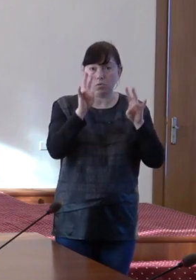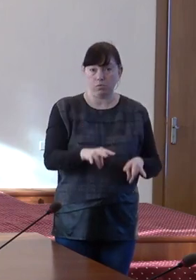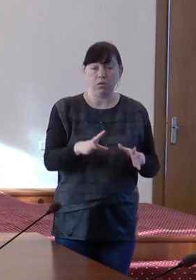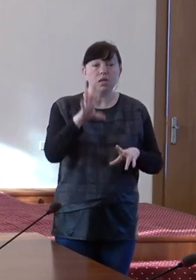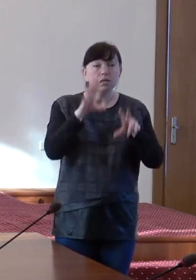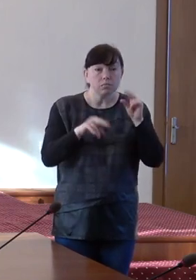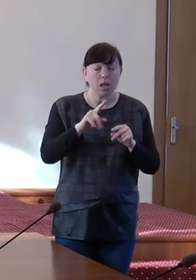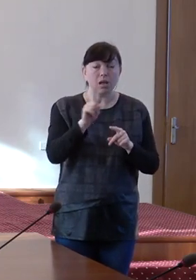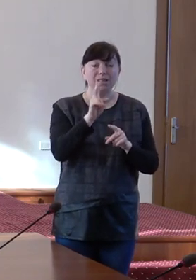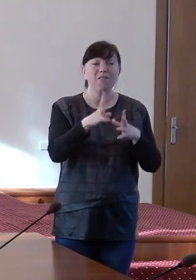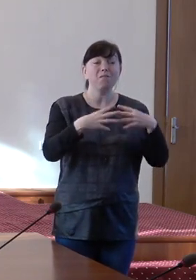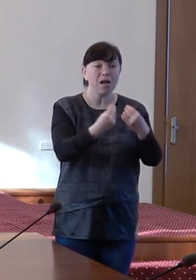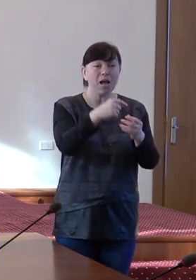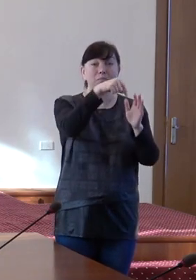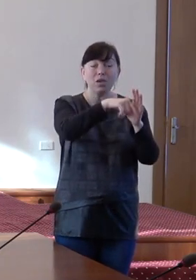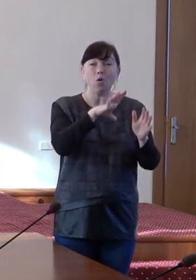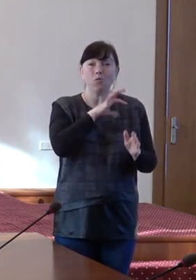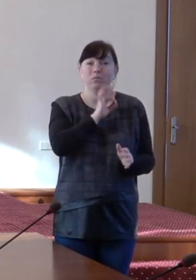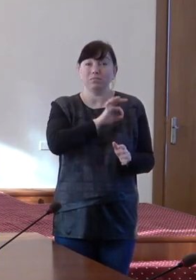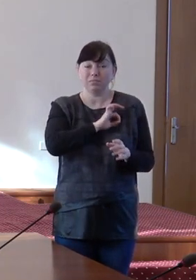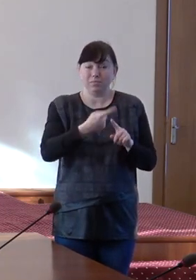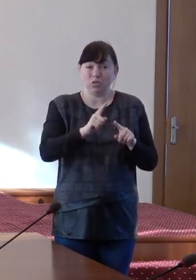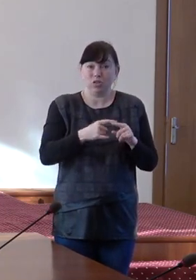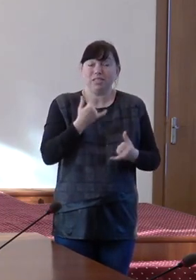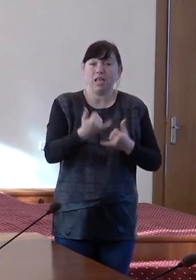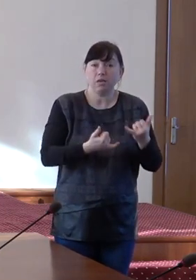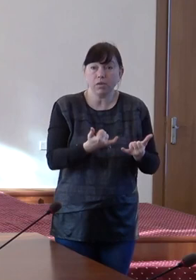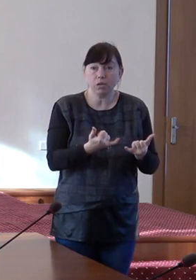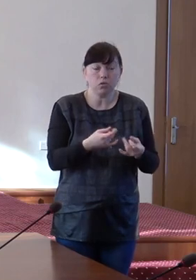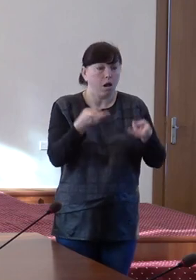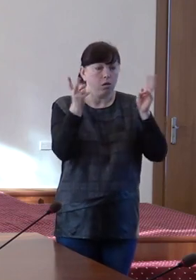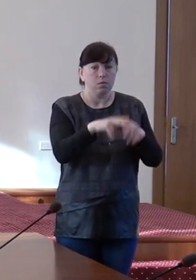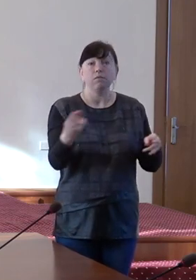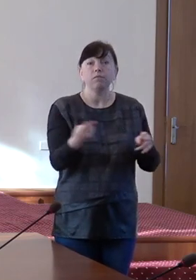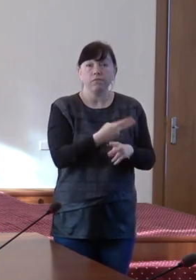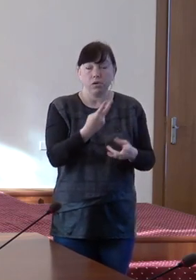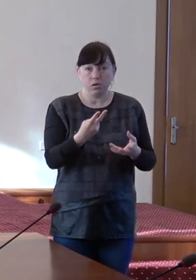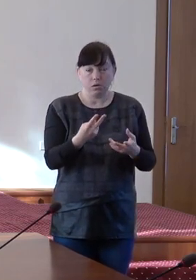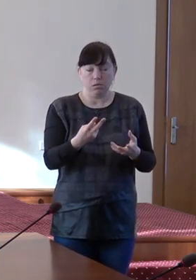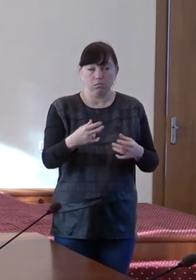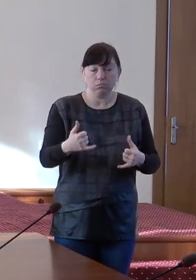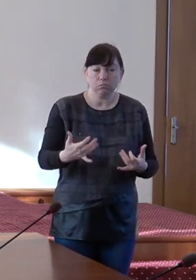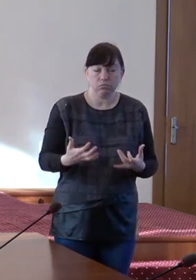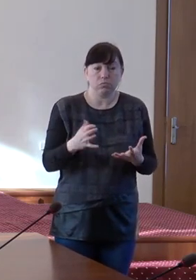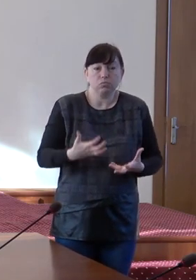înseamnă că familiile care bineficează de acele servicii se pămânesc fără acel suport de bază